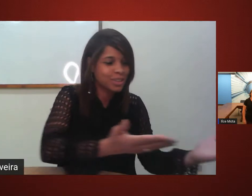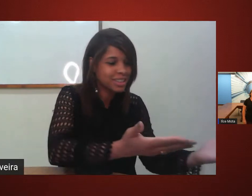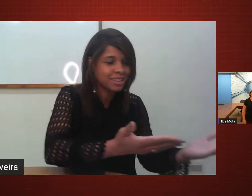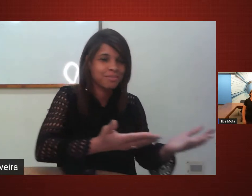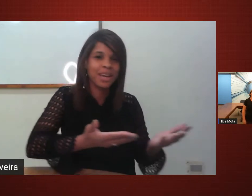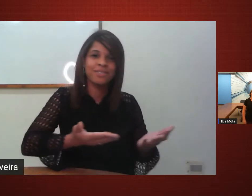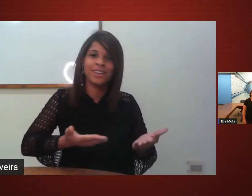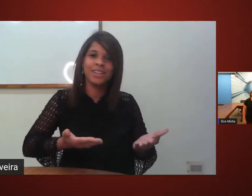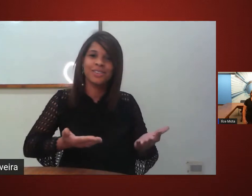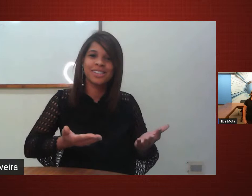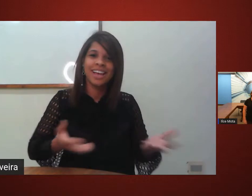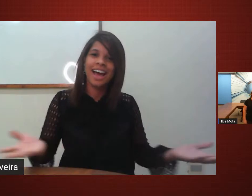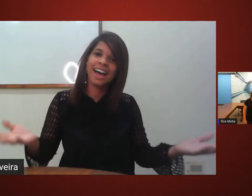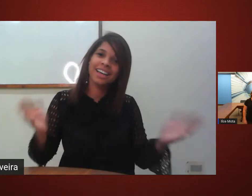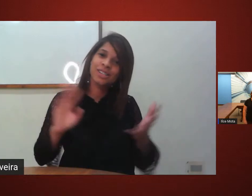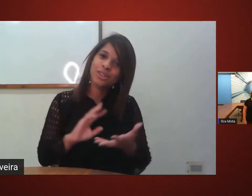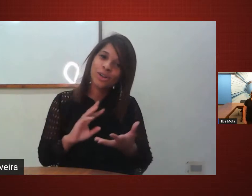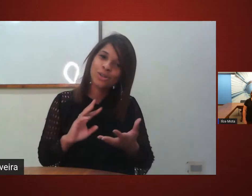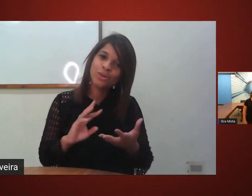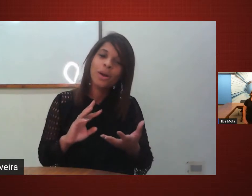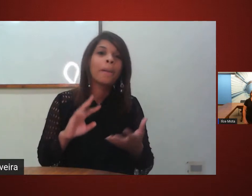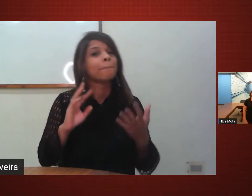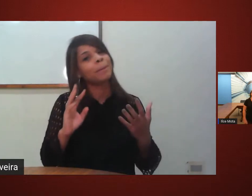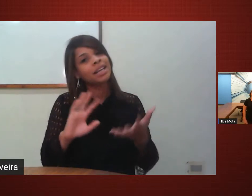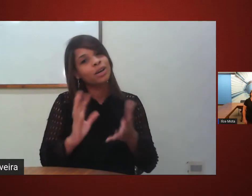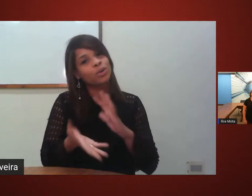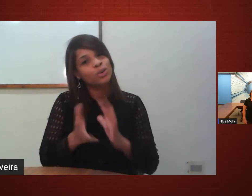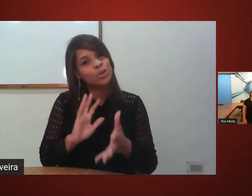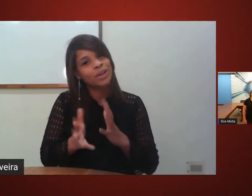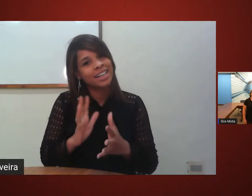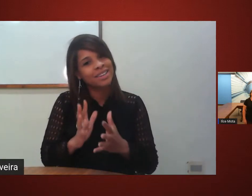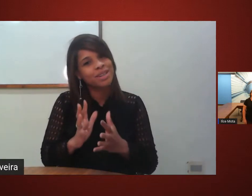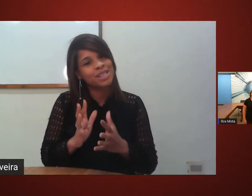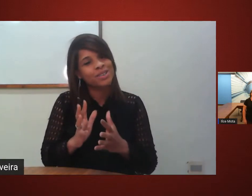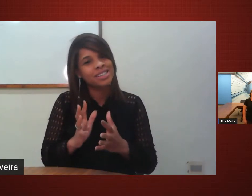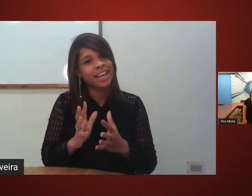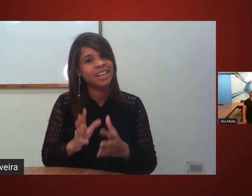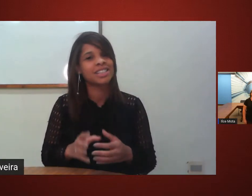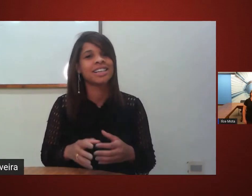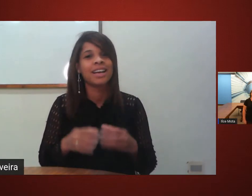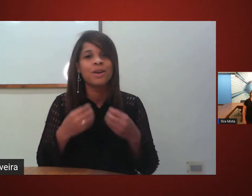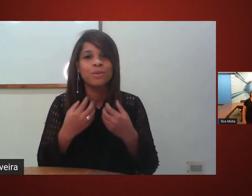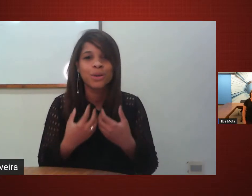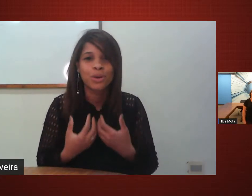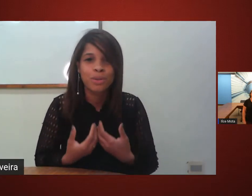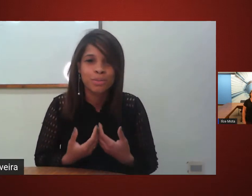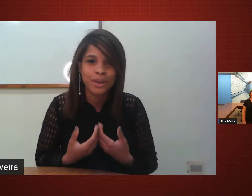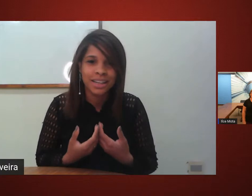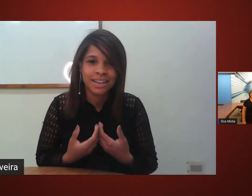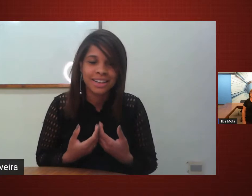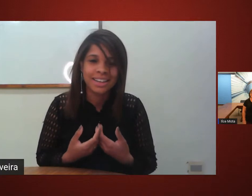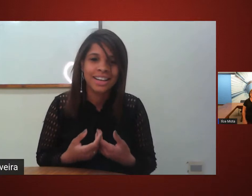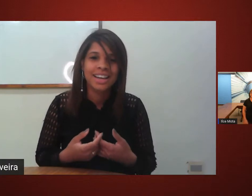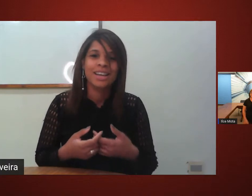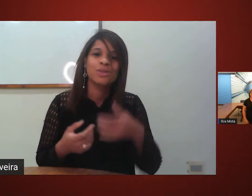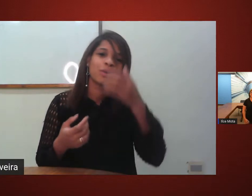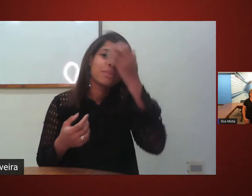welcome to this mini-curse Libras Consciente. My name is Poliana. I'm a